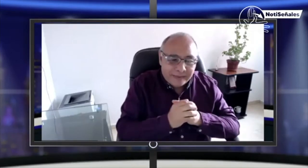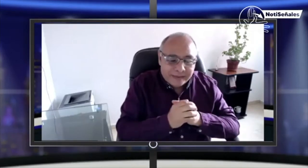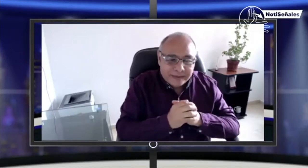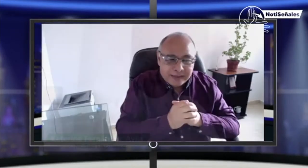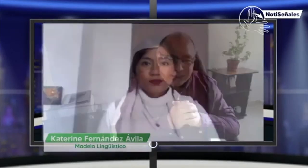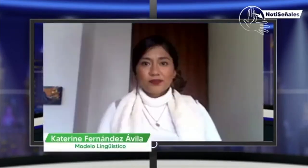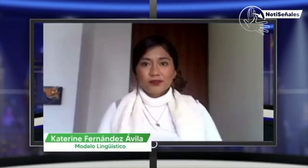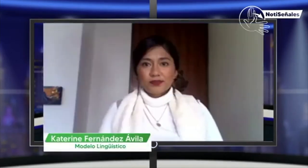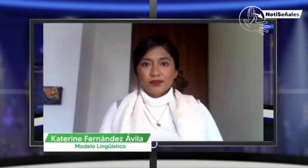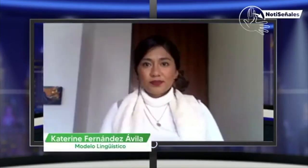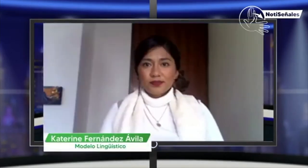emisión.